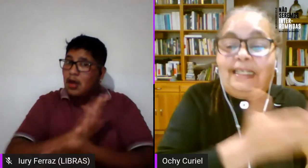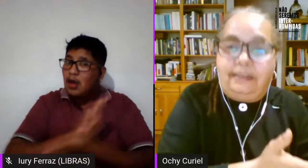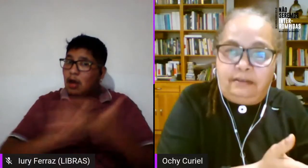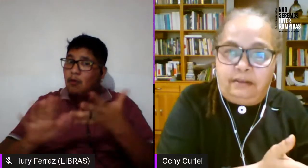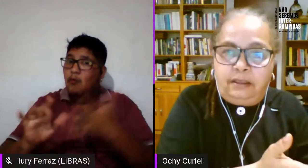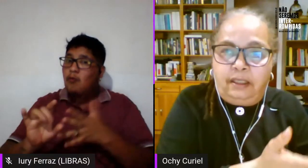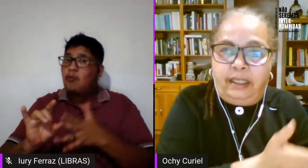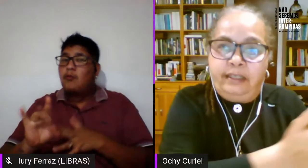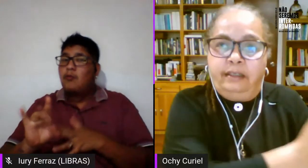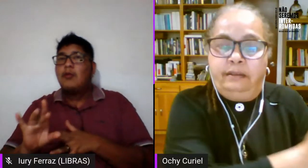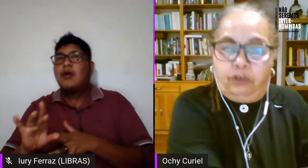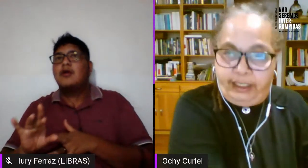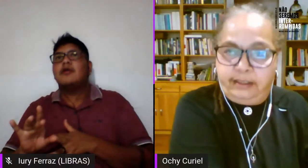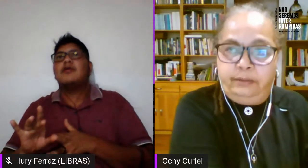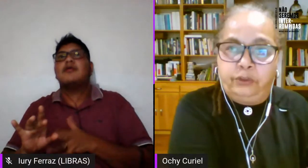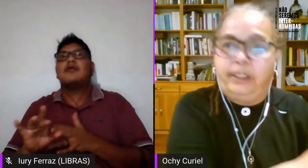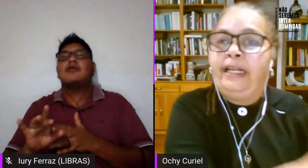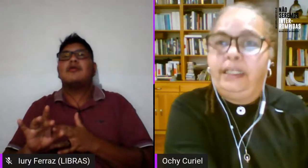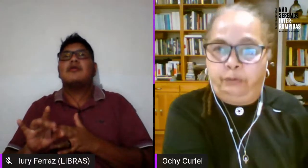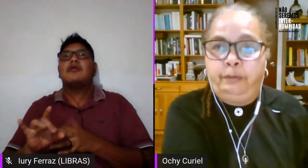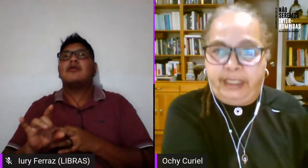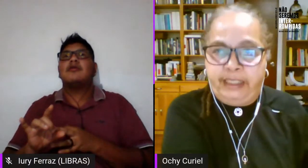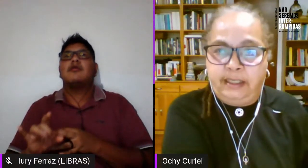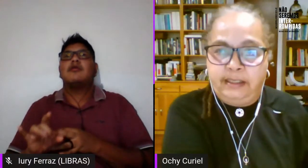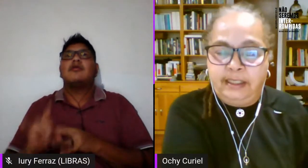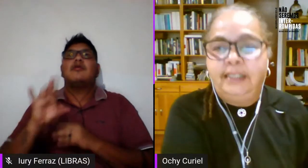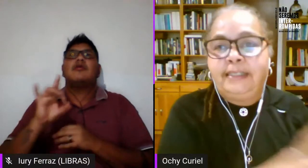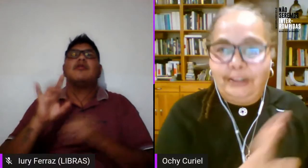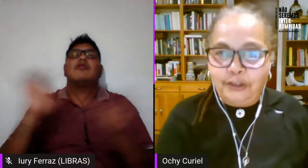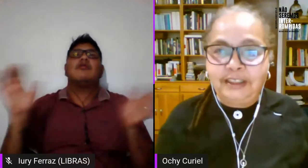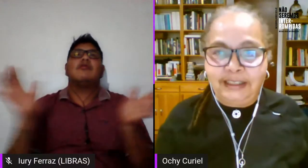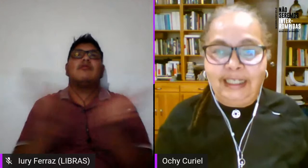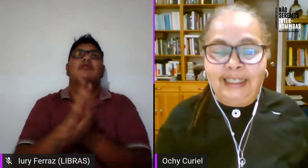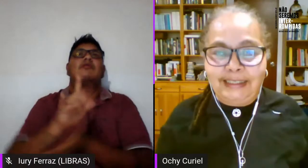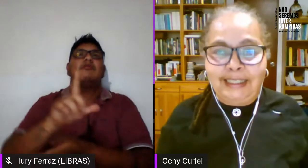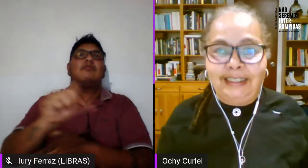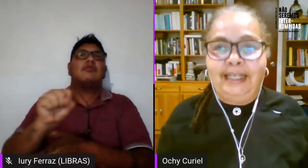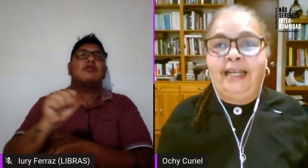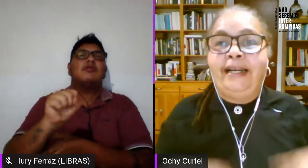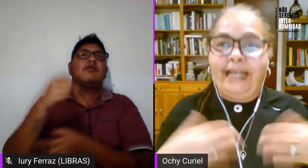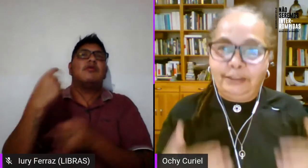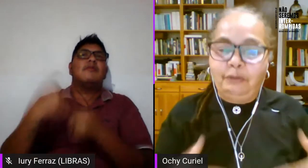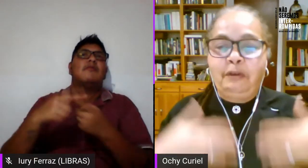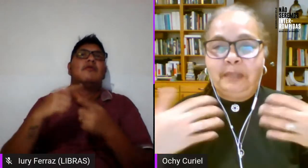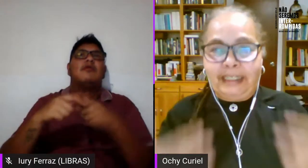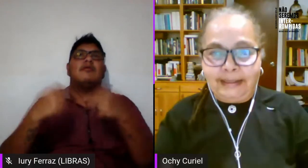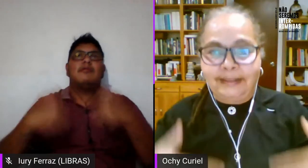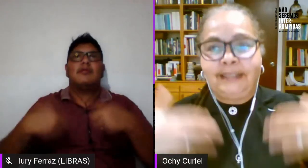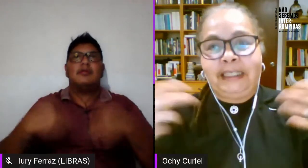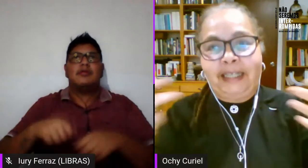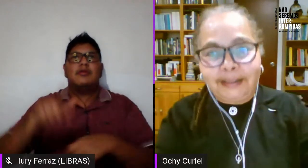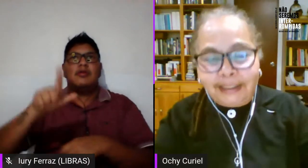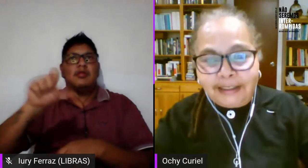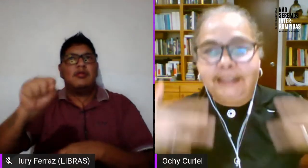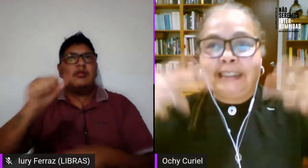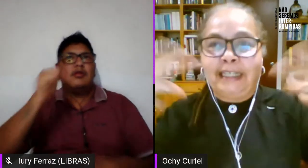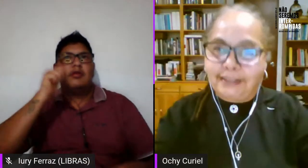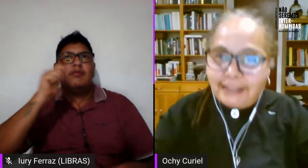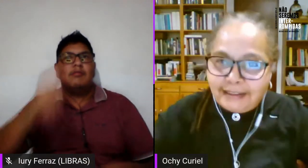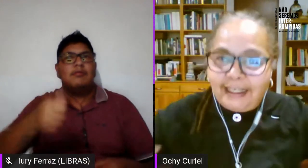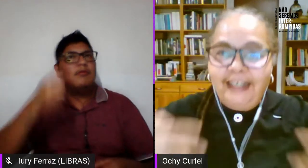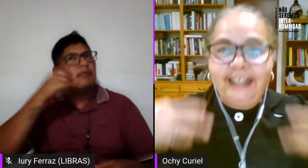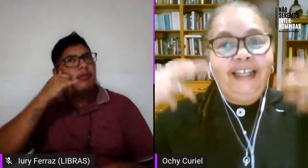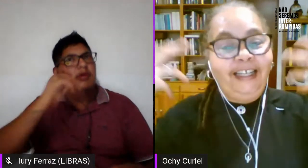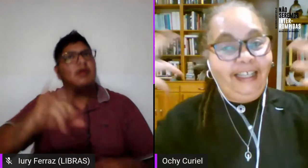estén en colectivos lesbo-feministas sino que tendrían que ser lesbo-feministas antirracistas